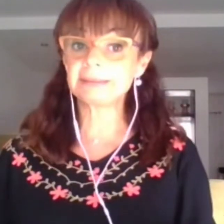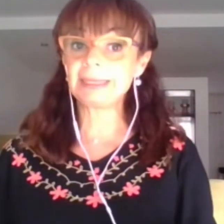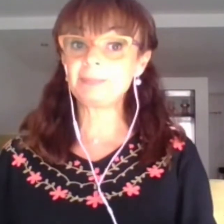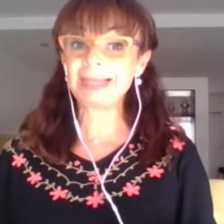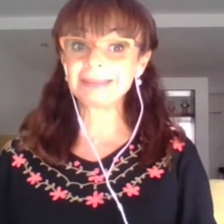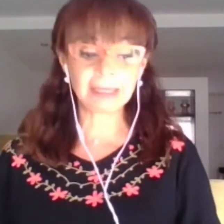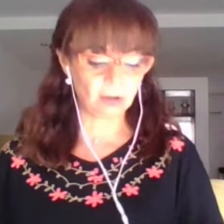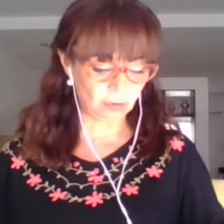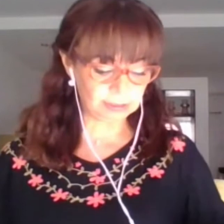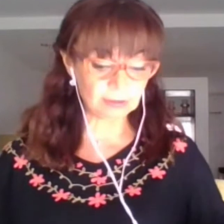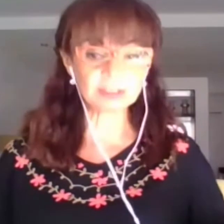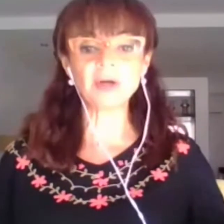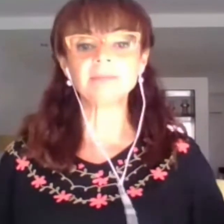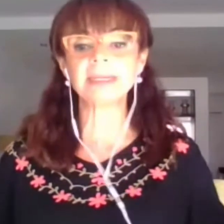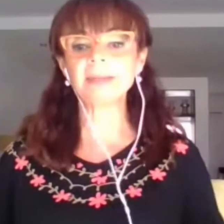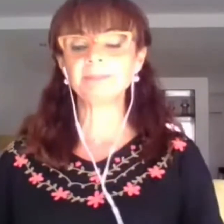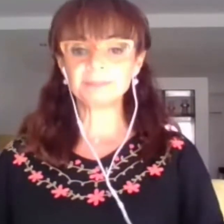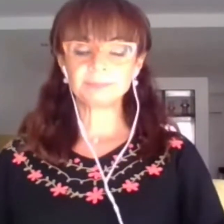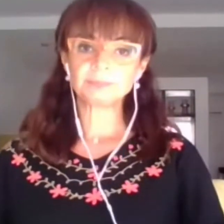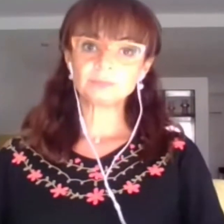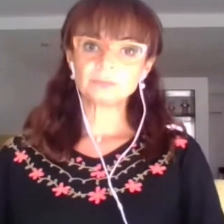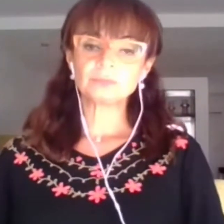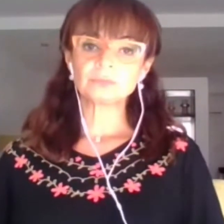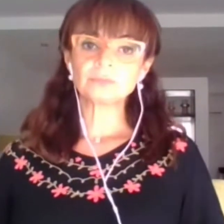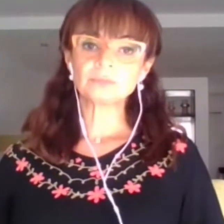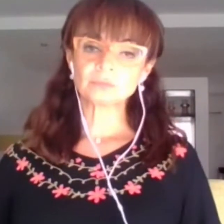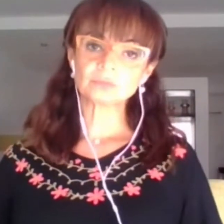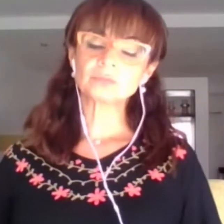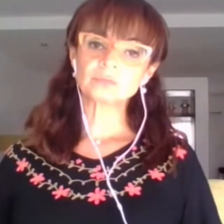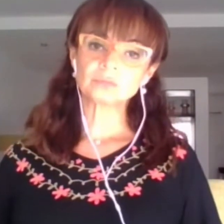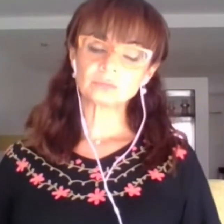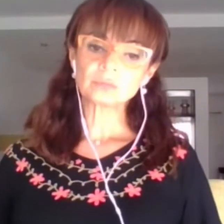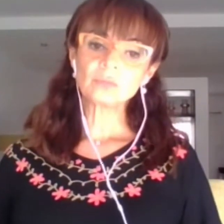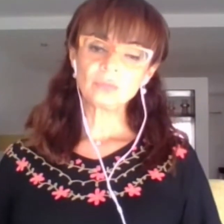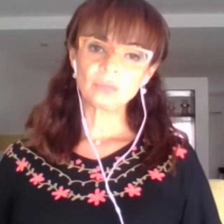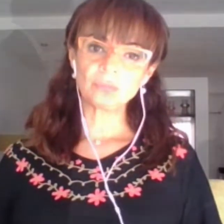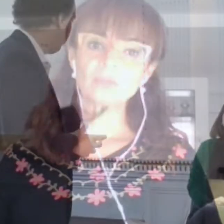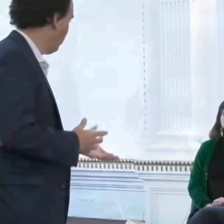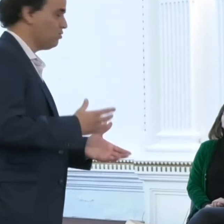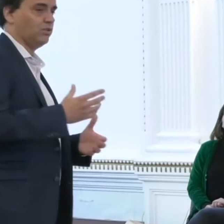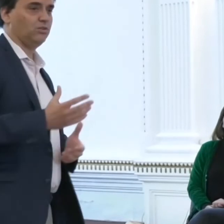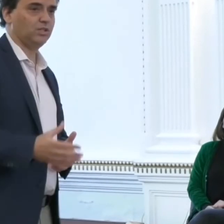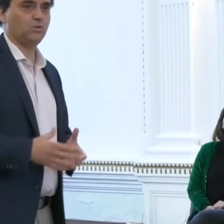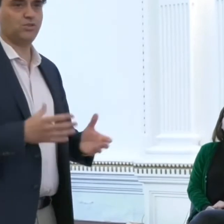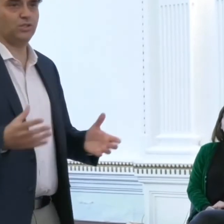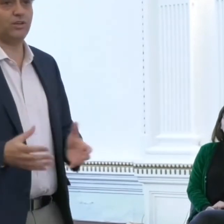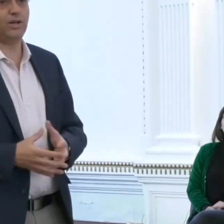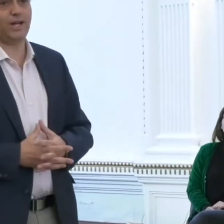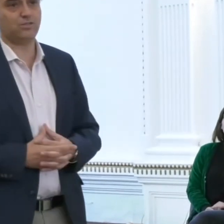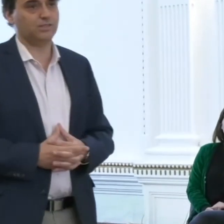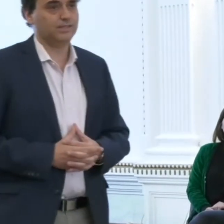Ese es el planteo de situación, Martín. Bueno, ante esa realidad, desde la municipalidad y en conjunto con sectores que